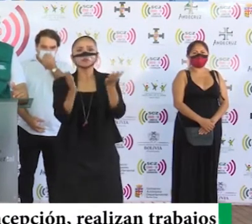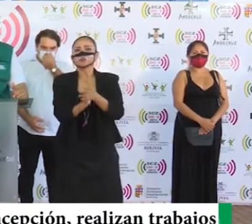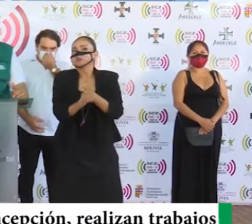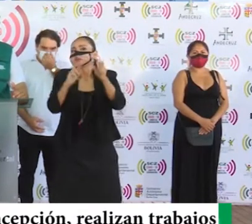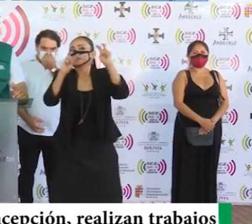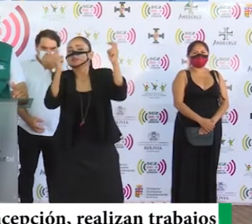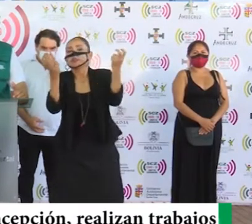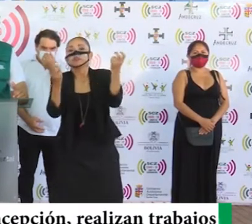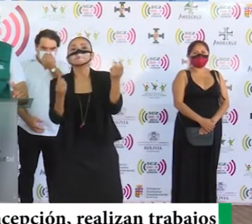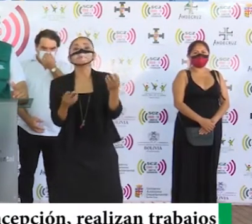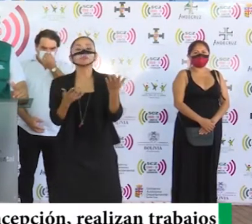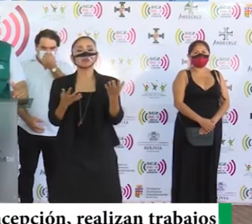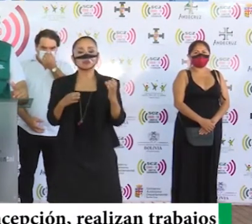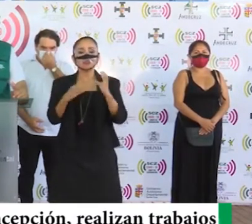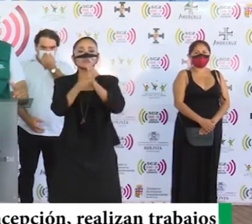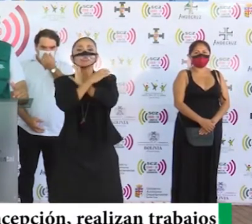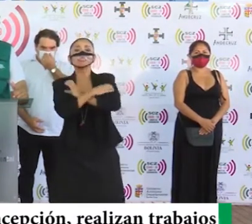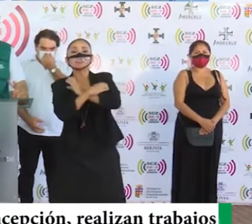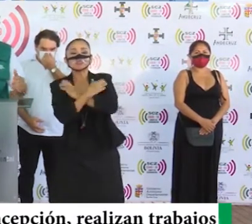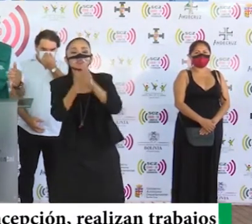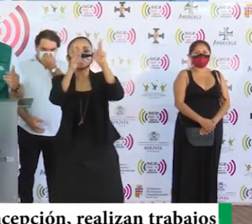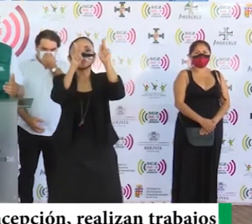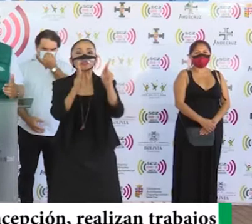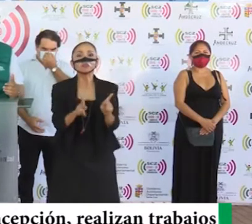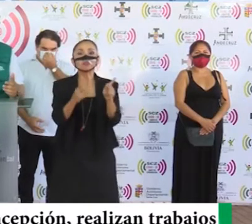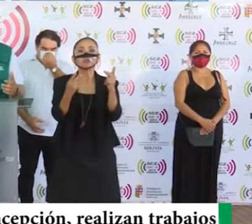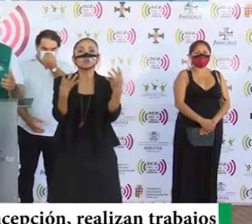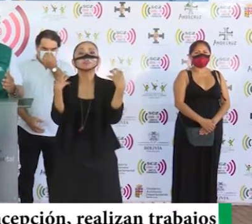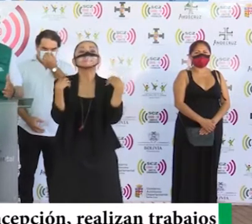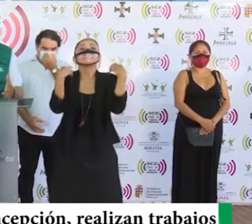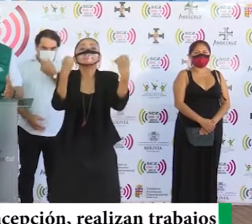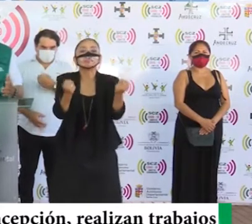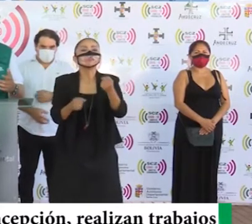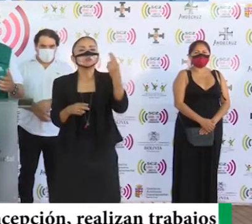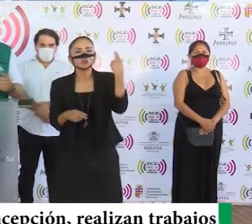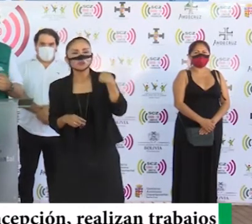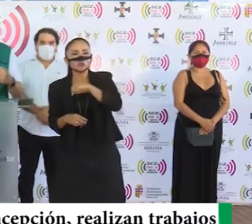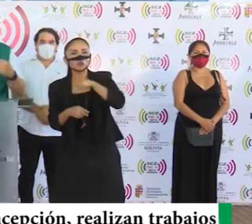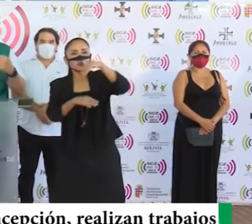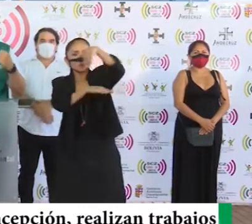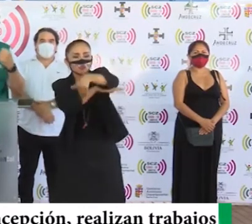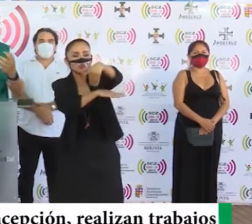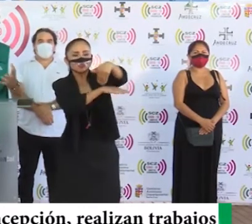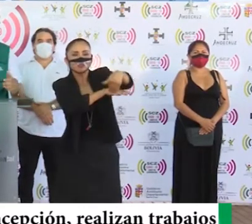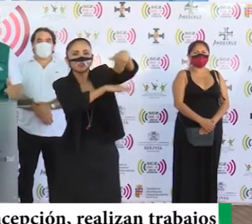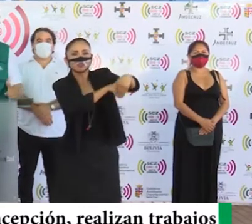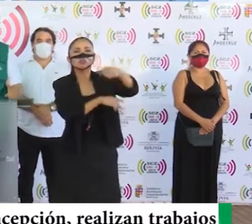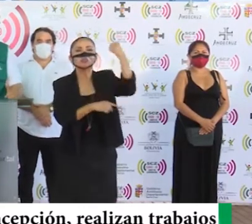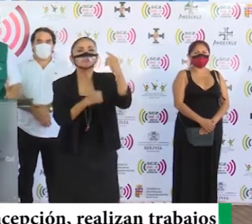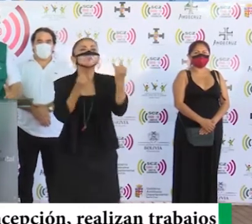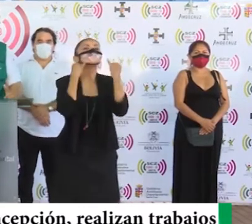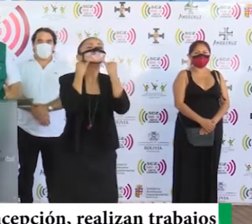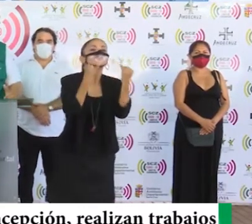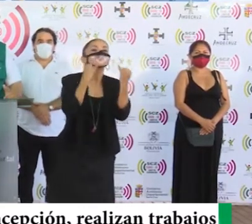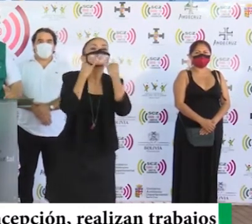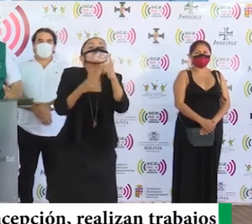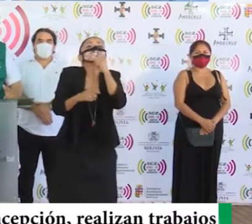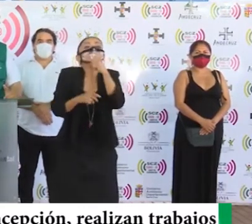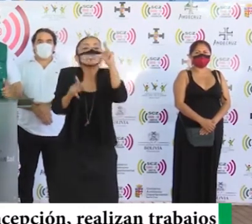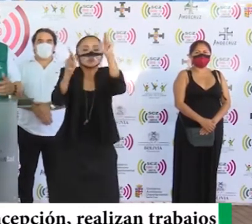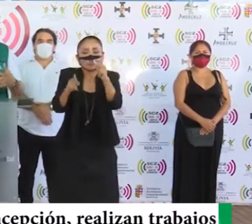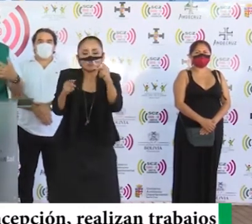son el caso de nuestros queridos recuperados. Todas las noches damos cifras de personas que han logrado vencer la batalla contra el COVID.